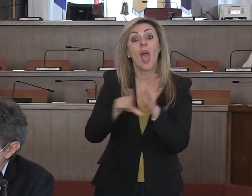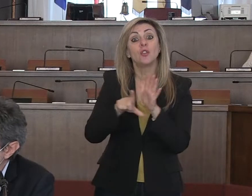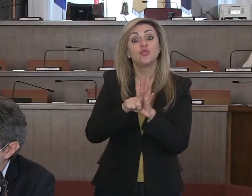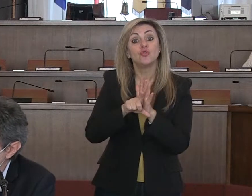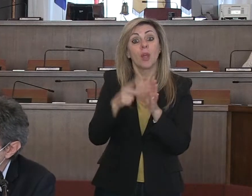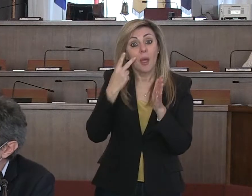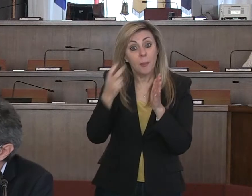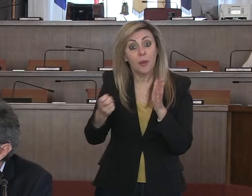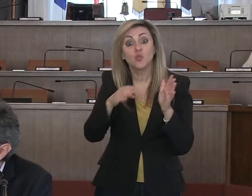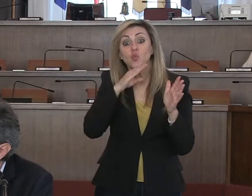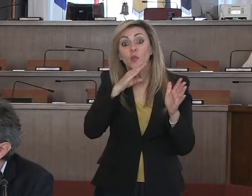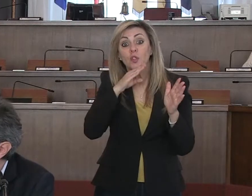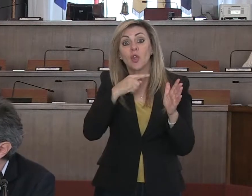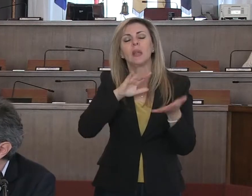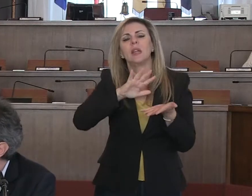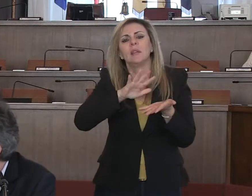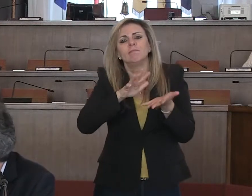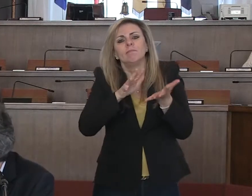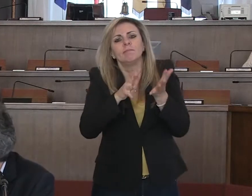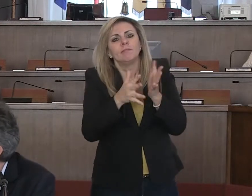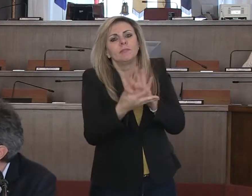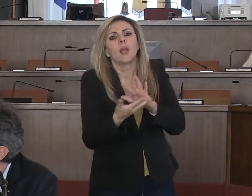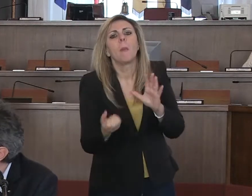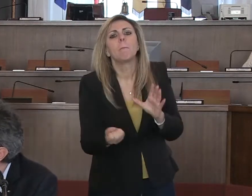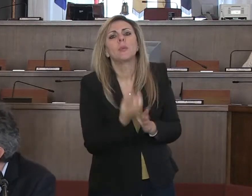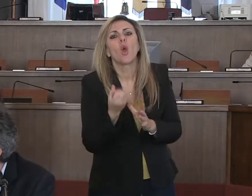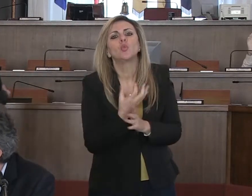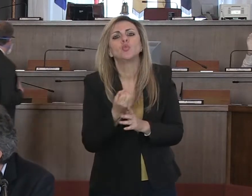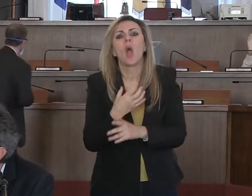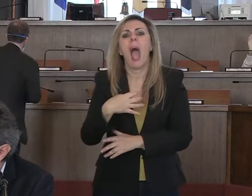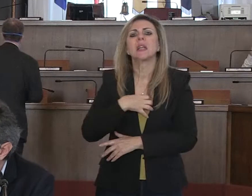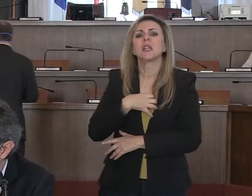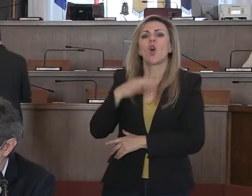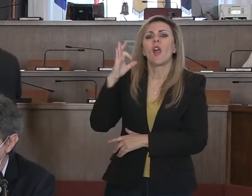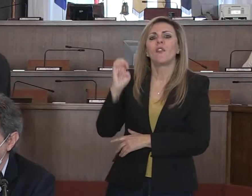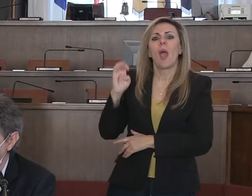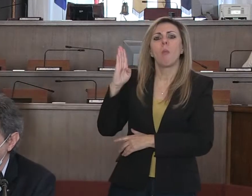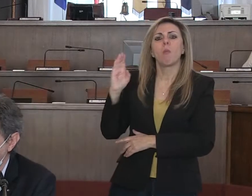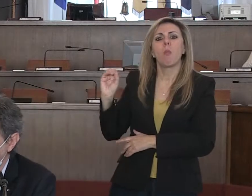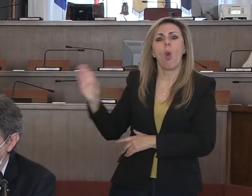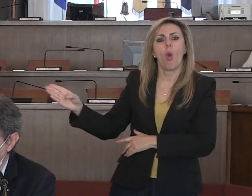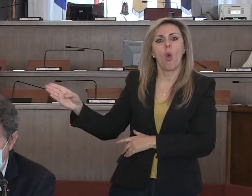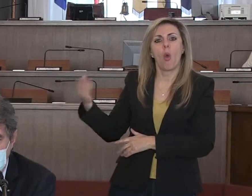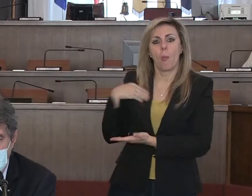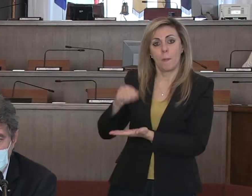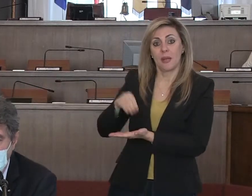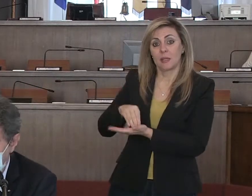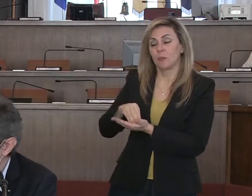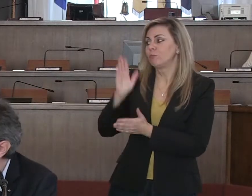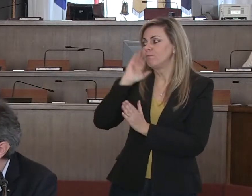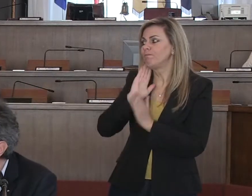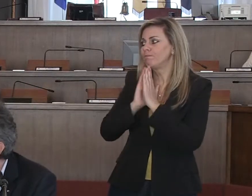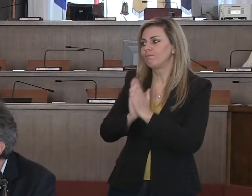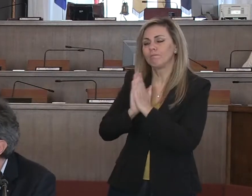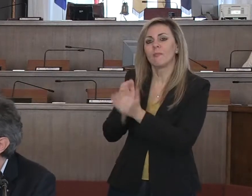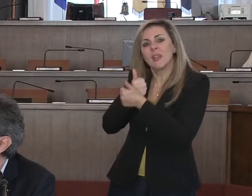le nostre industrie a riconvertire la produzione. L'assessore Febbo tra le varie cose gli ho chiesto di seguire